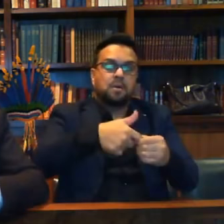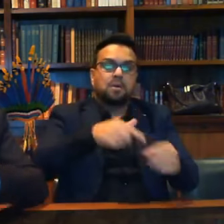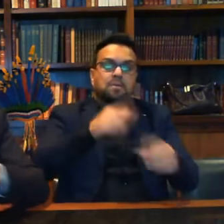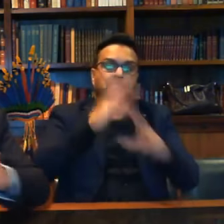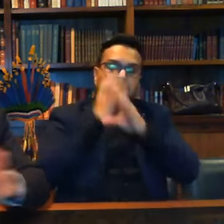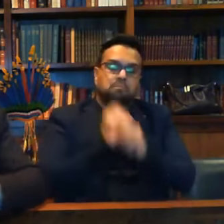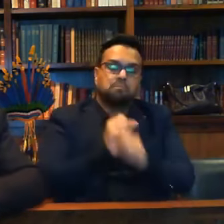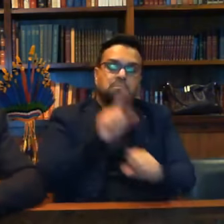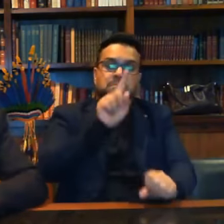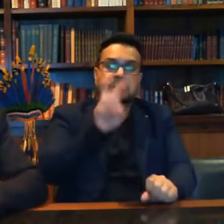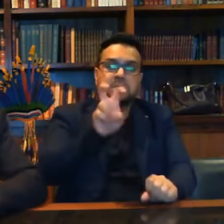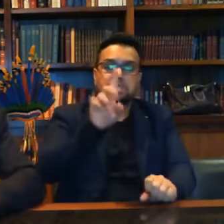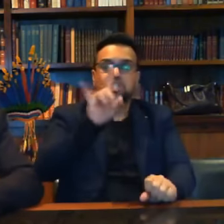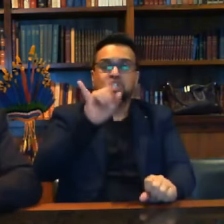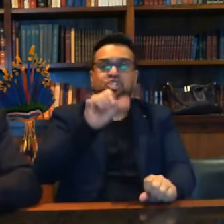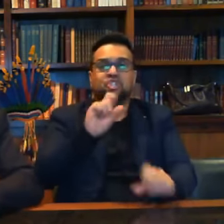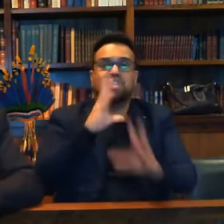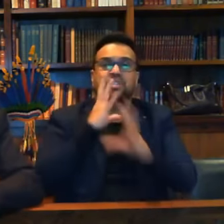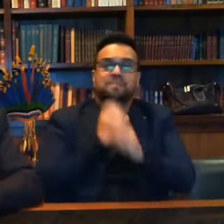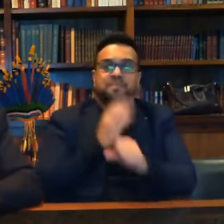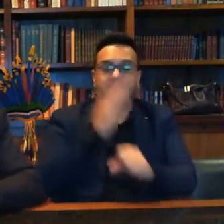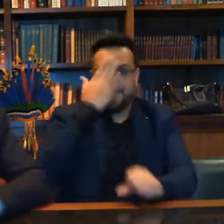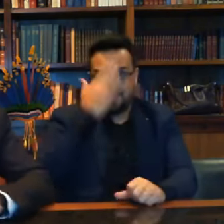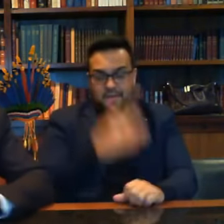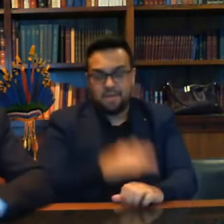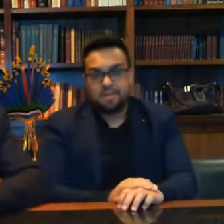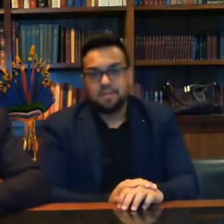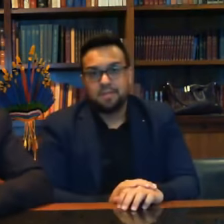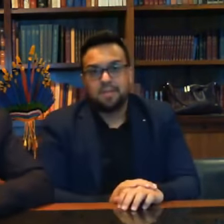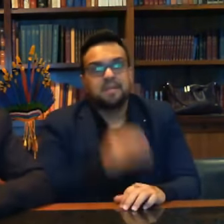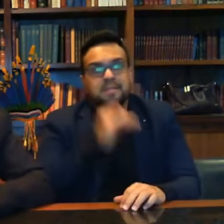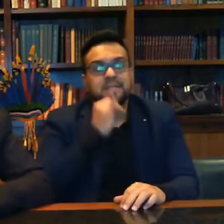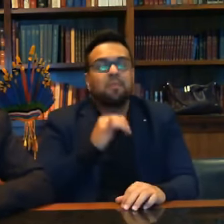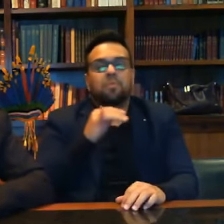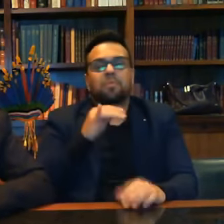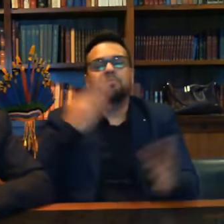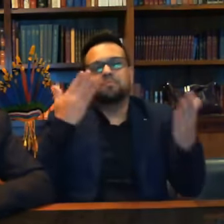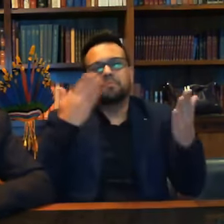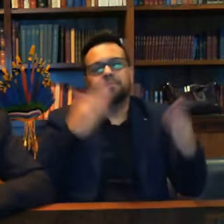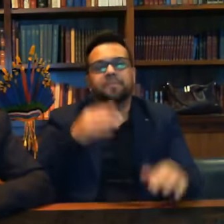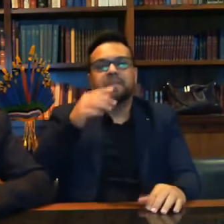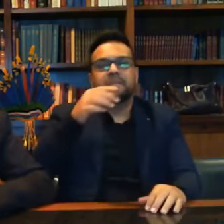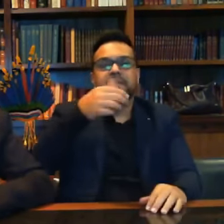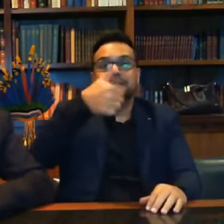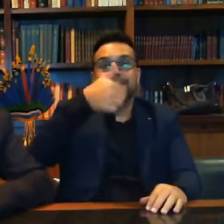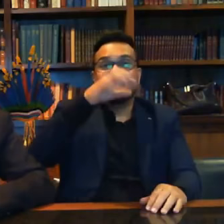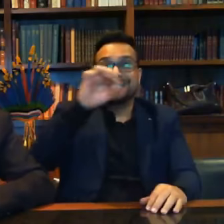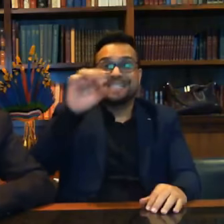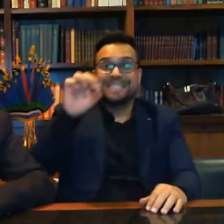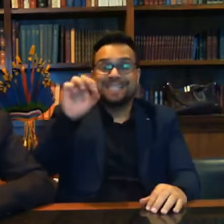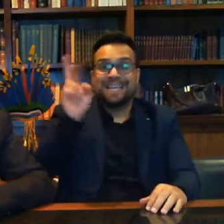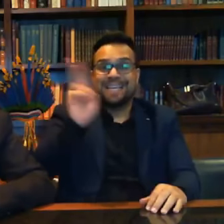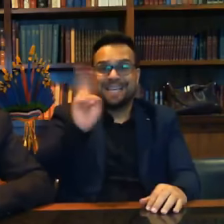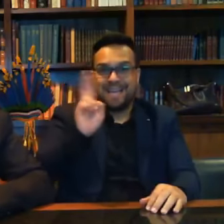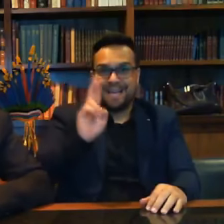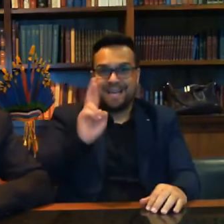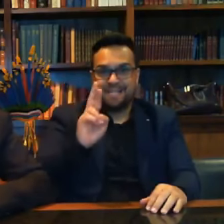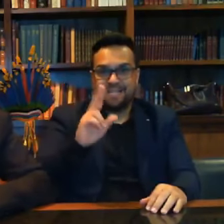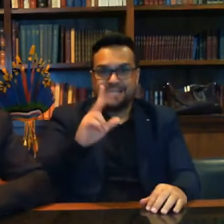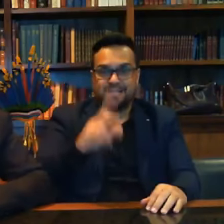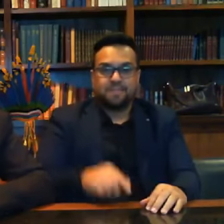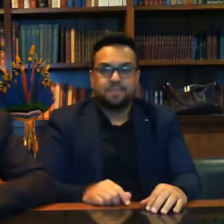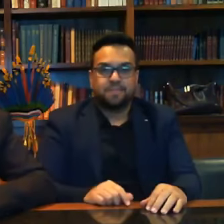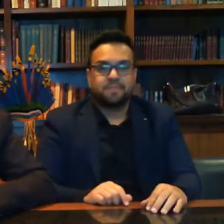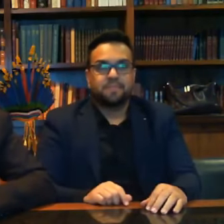Vamos supor aqui R$ 6,00 da gasolina. Caríssimo, né? Com esse novo reajuste nosso agora